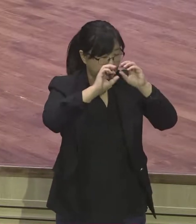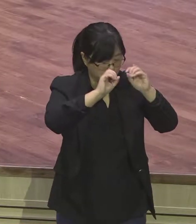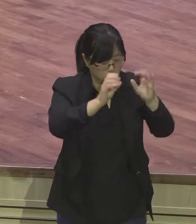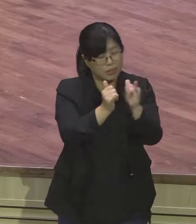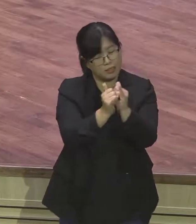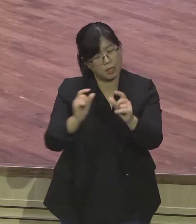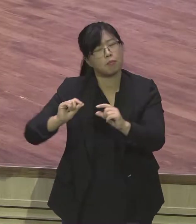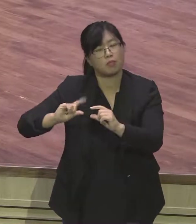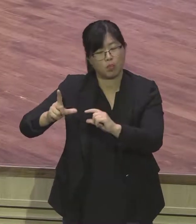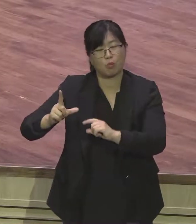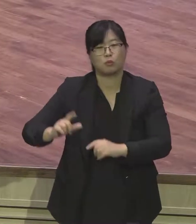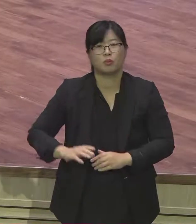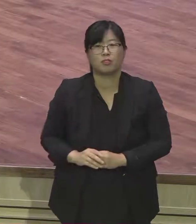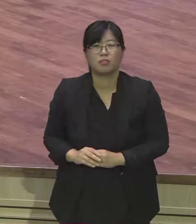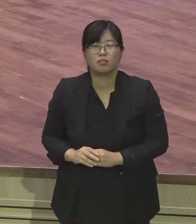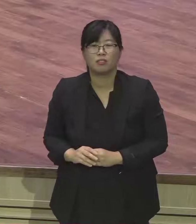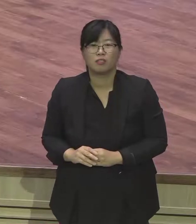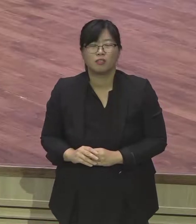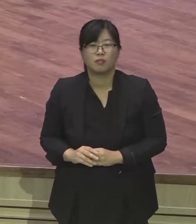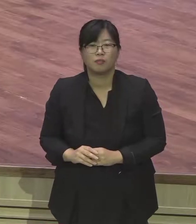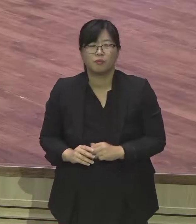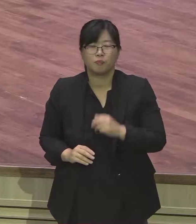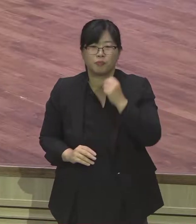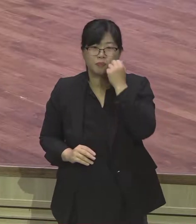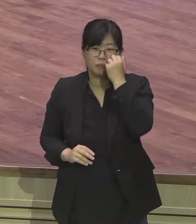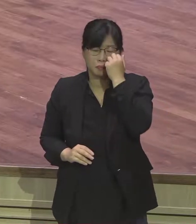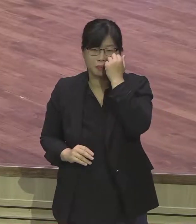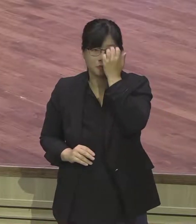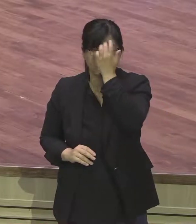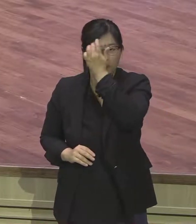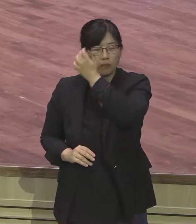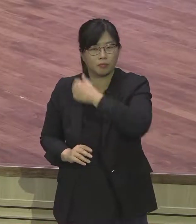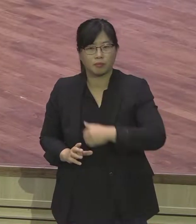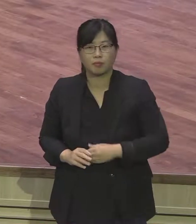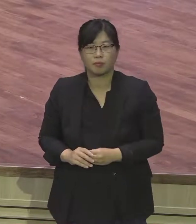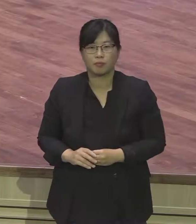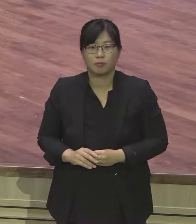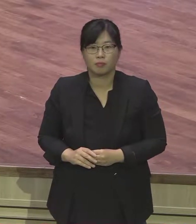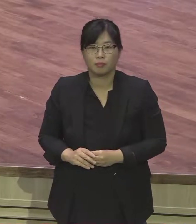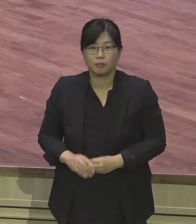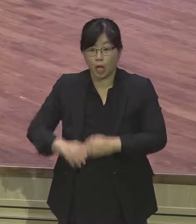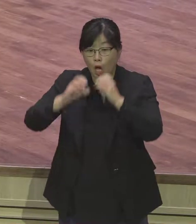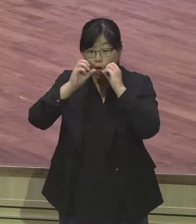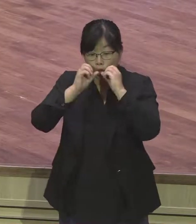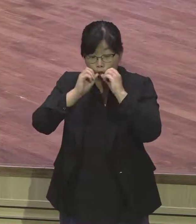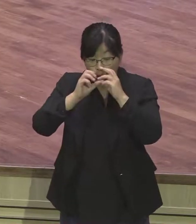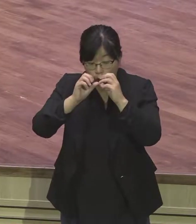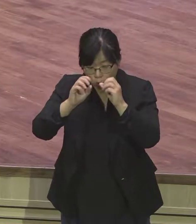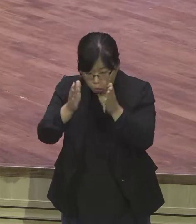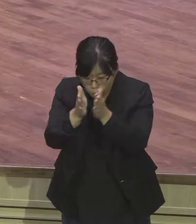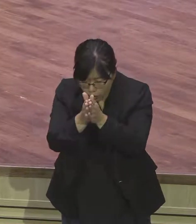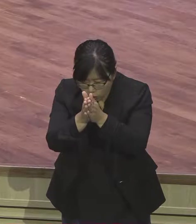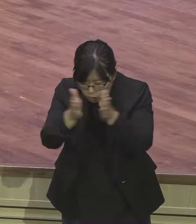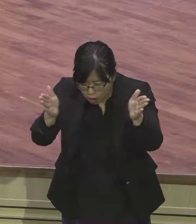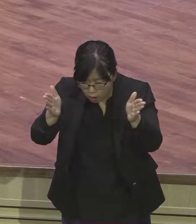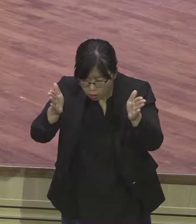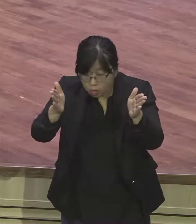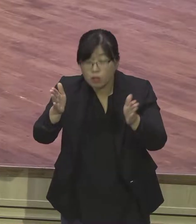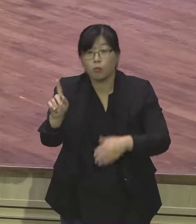전도의 이 시작은 주님께로 인도하는 것이지만 전도의 마무리는